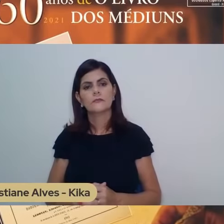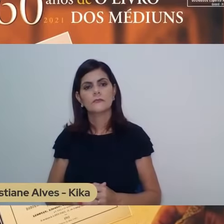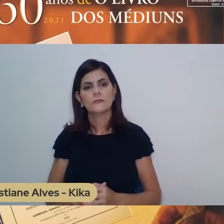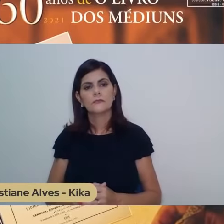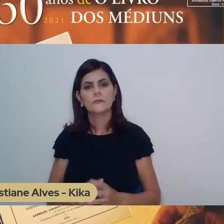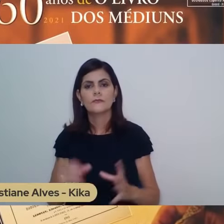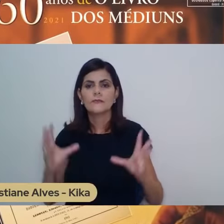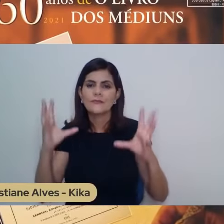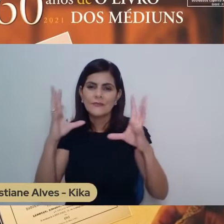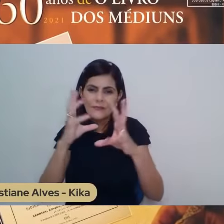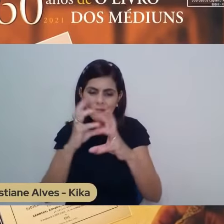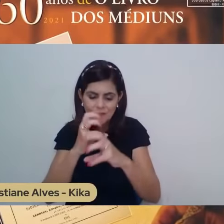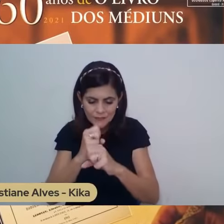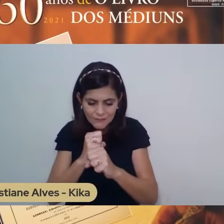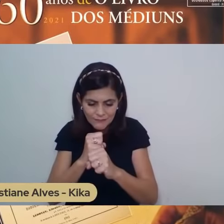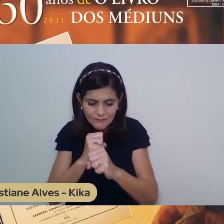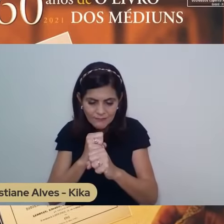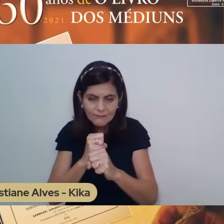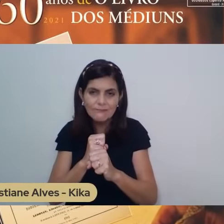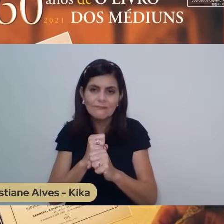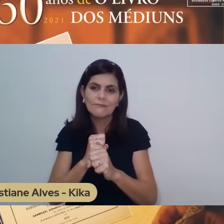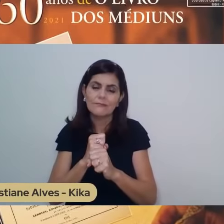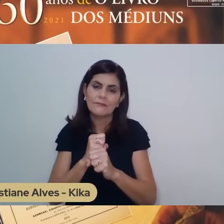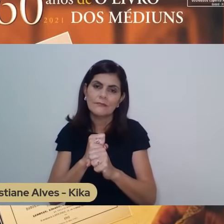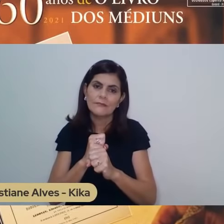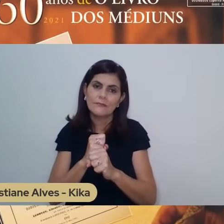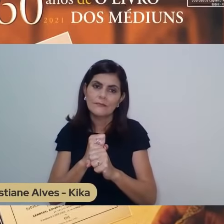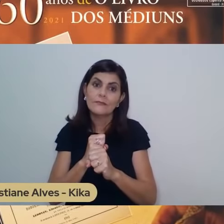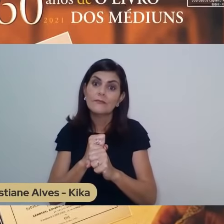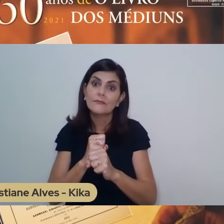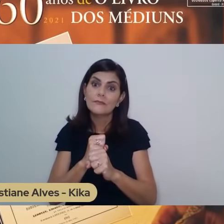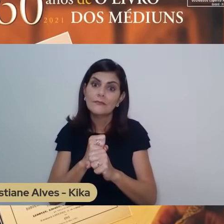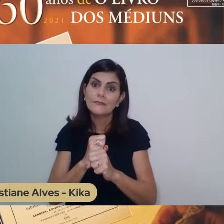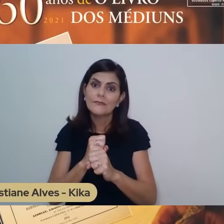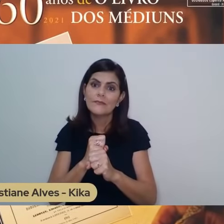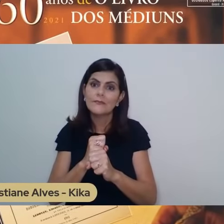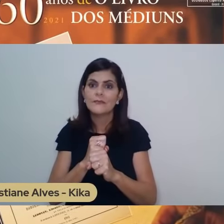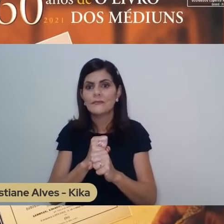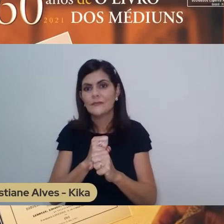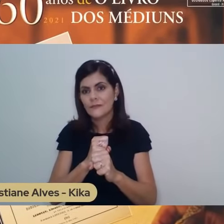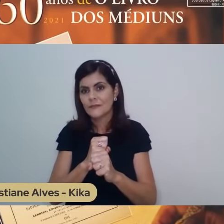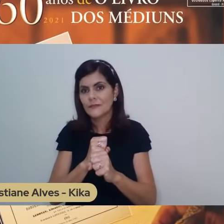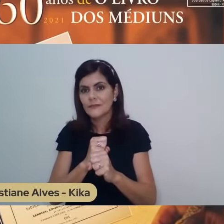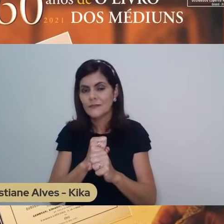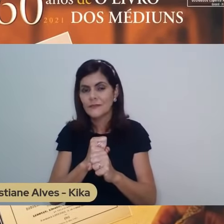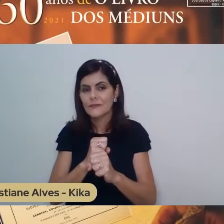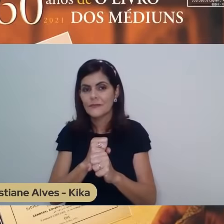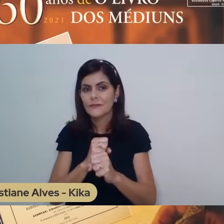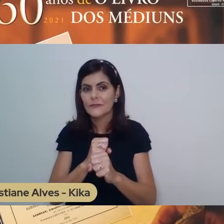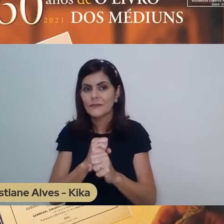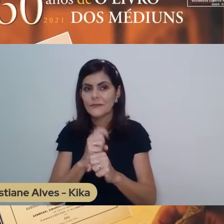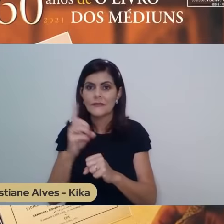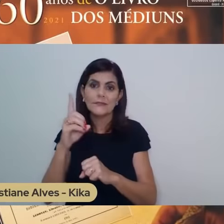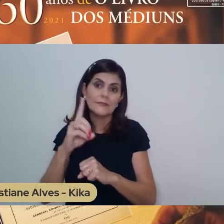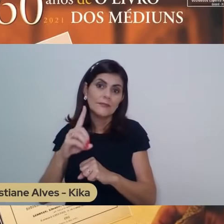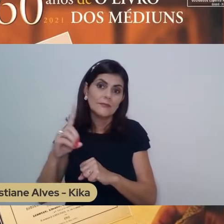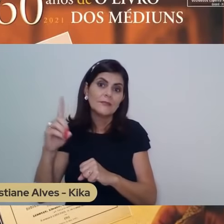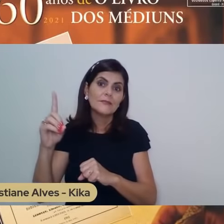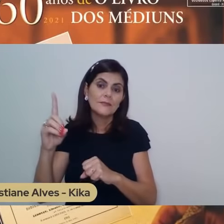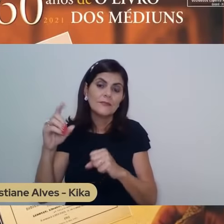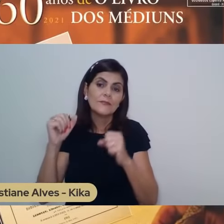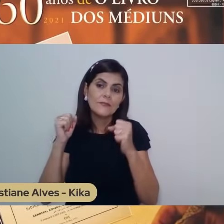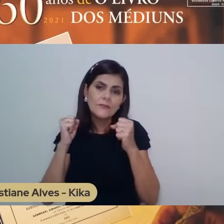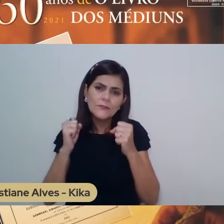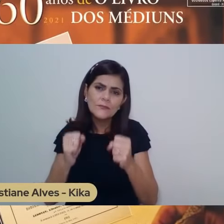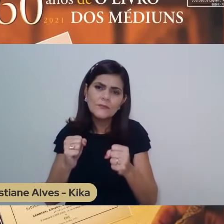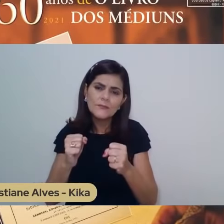obscuro e delituoso, mas que, ainda assim, confiou-nos o Senhor da vida a possibilidade de